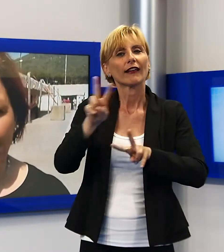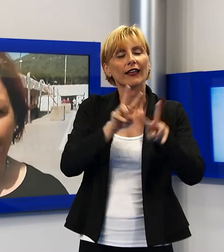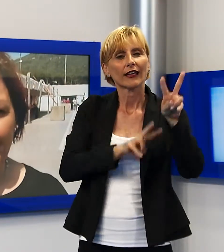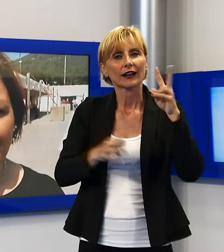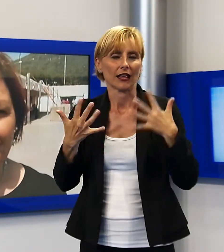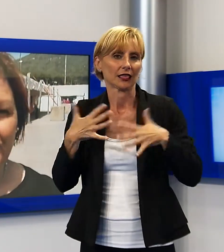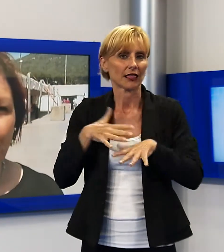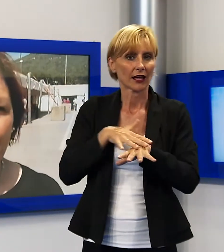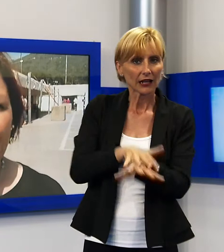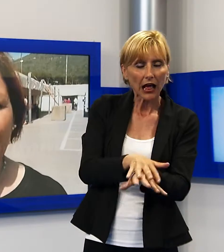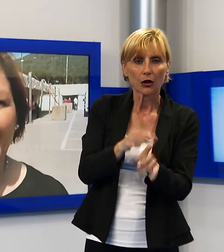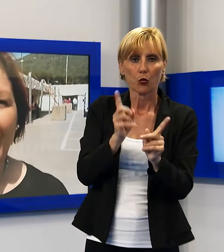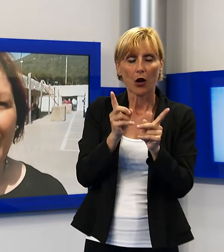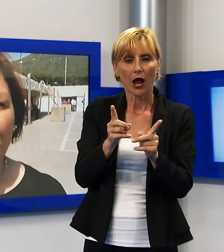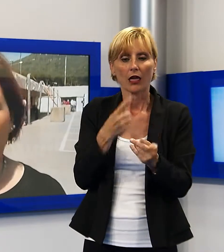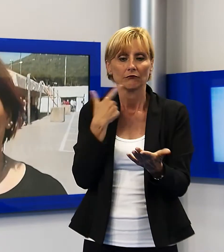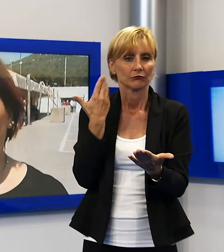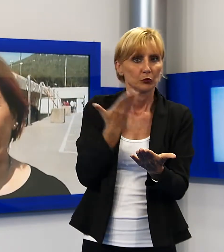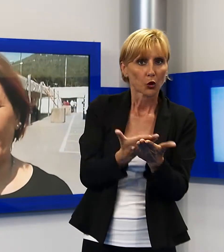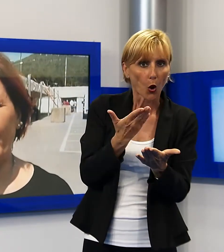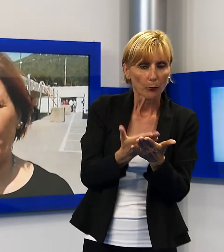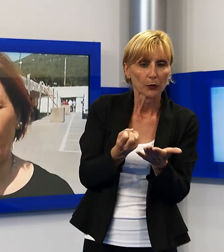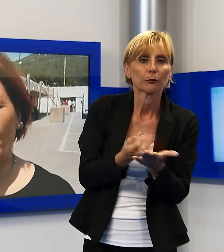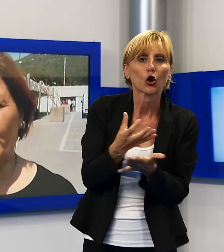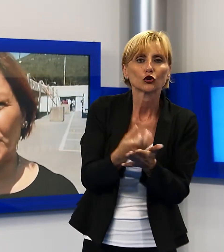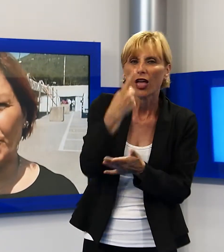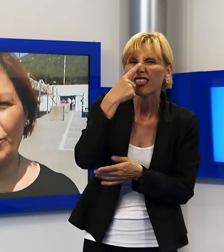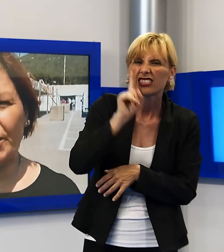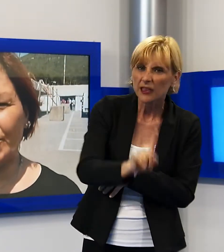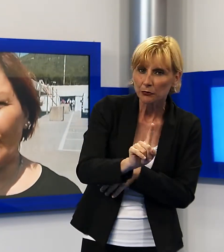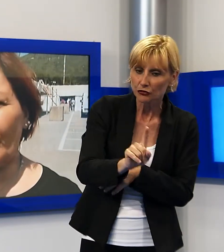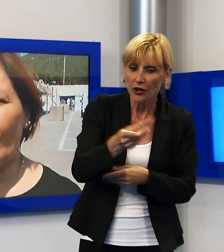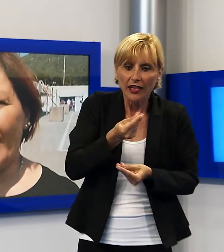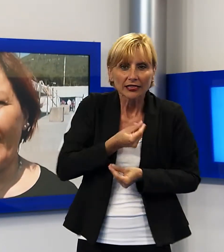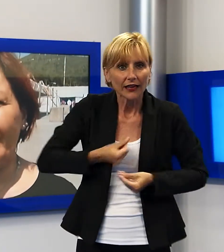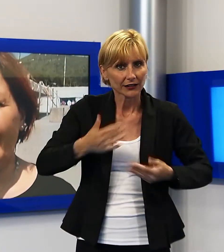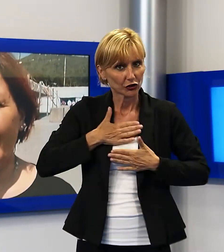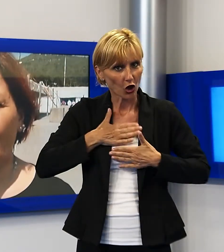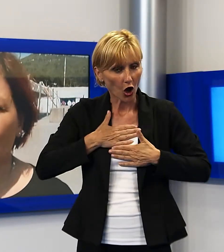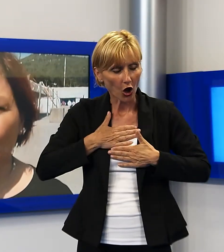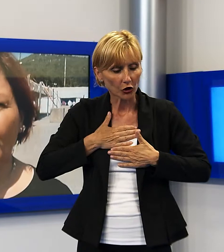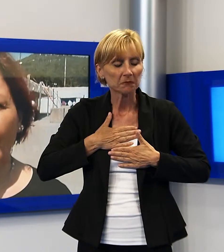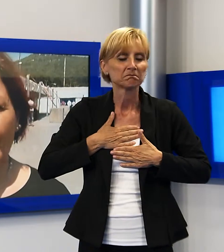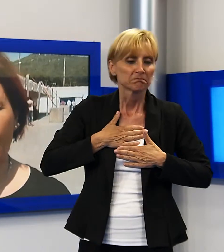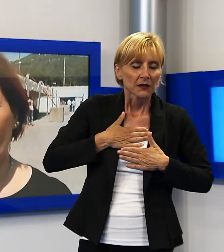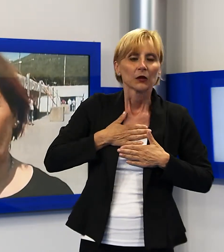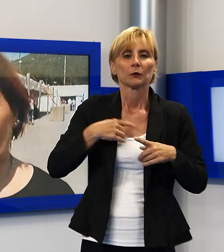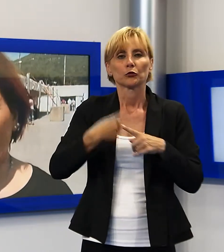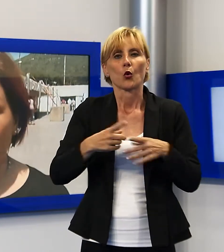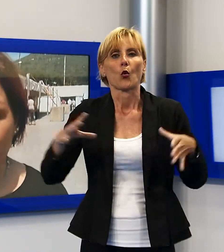proporre i prodotti tipici del nostro territorio anche un'unione con altre associazioni, in questo caso